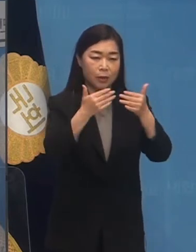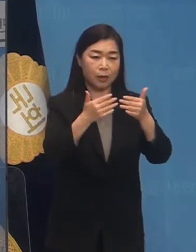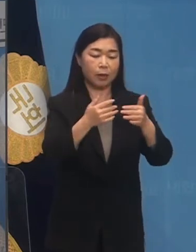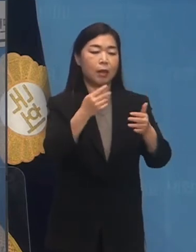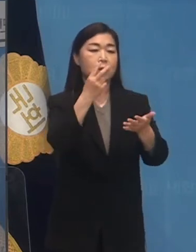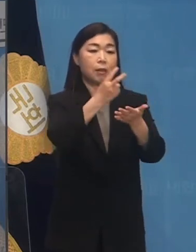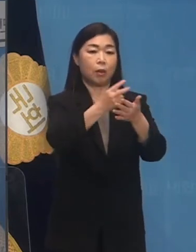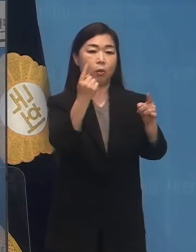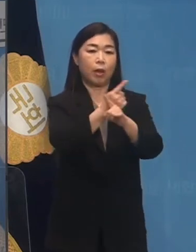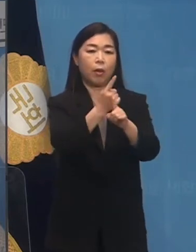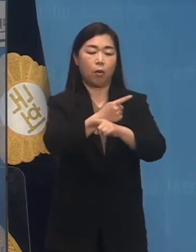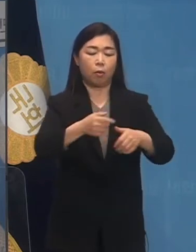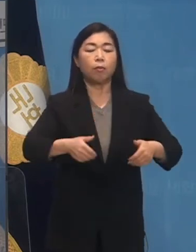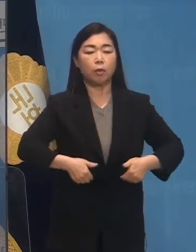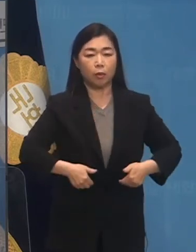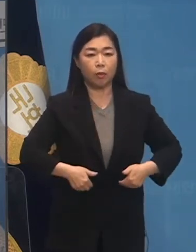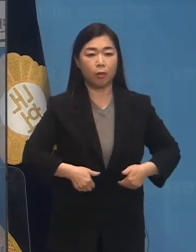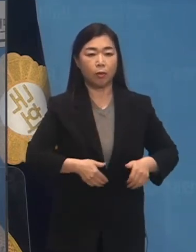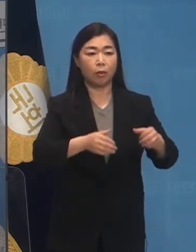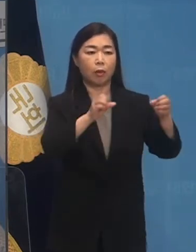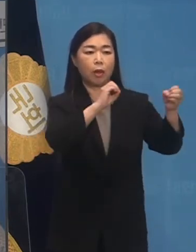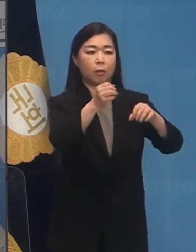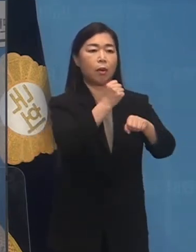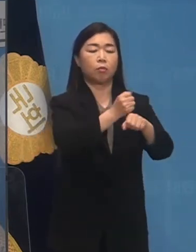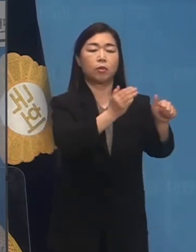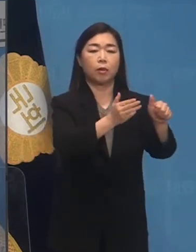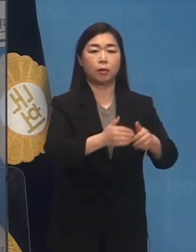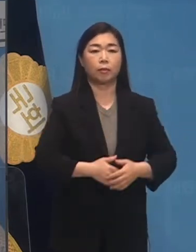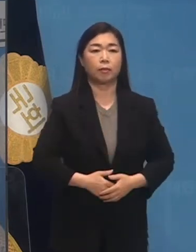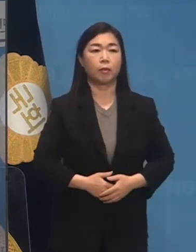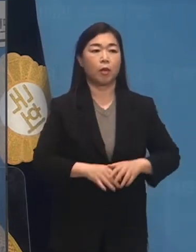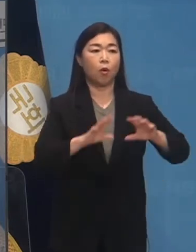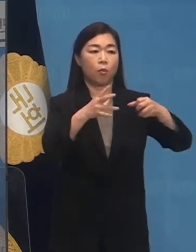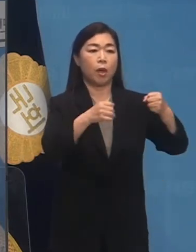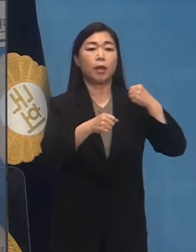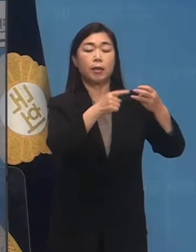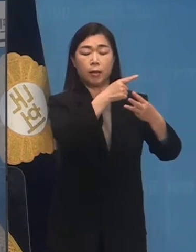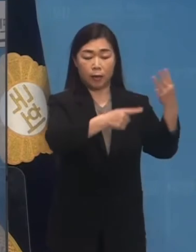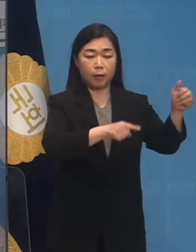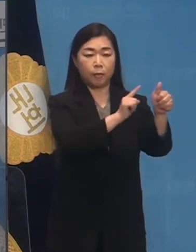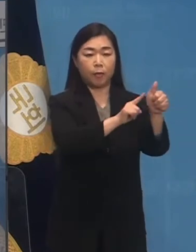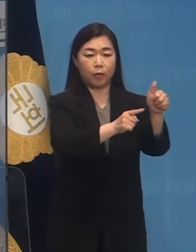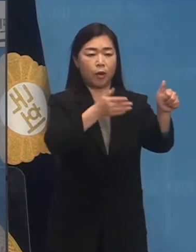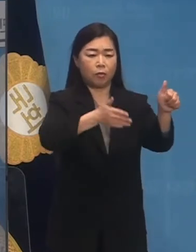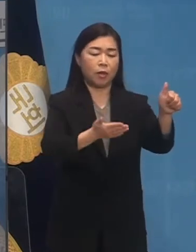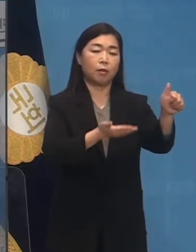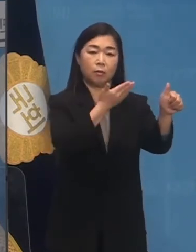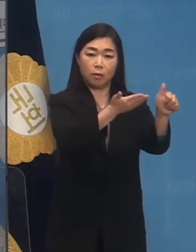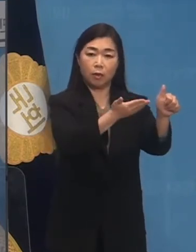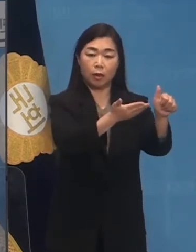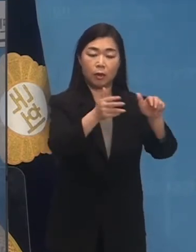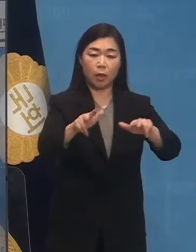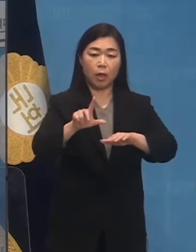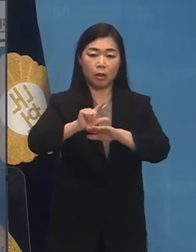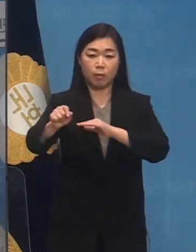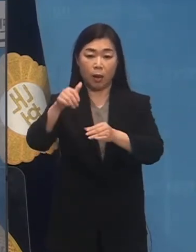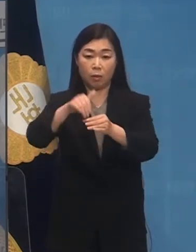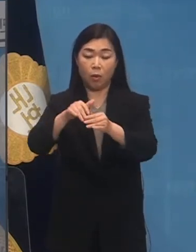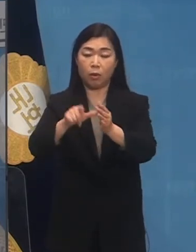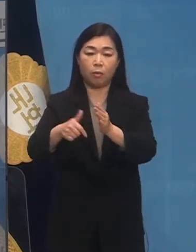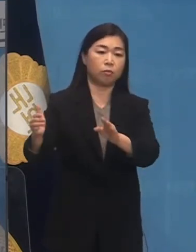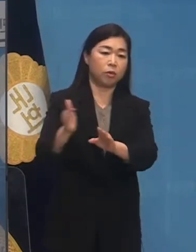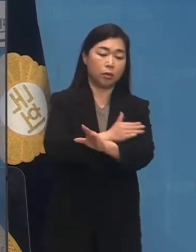합니다. 국민의힘에 촉구합니다. 이제 정기특위는 지방 선거에서부터 민심이